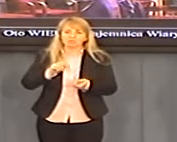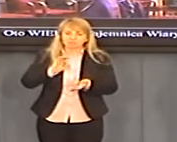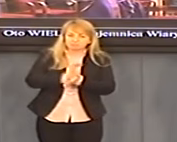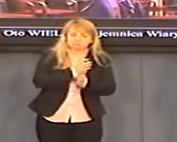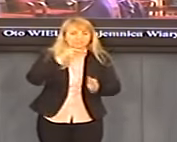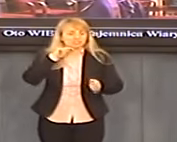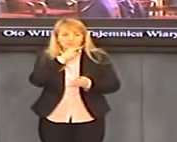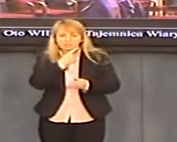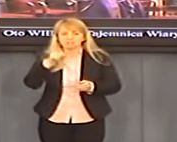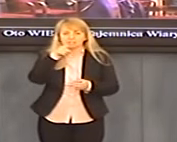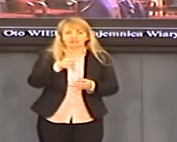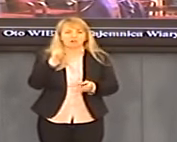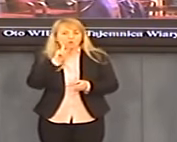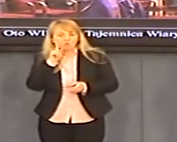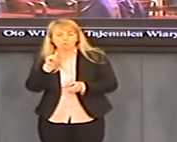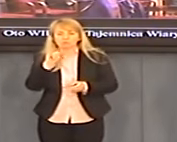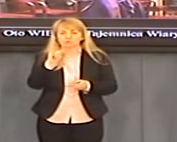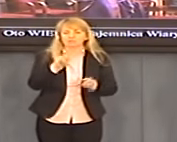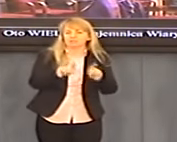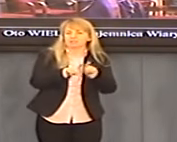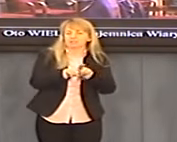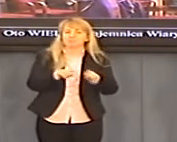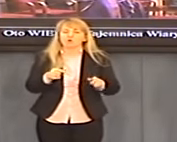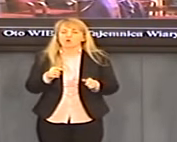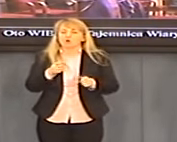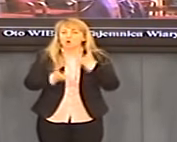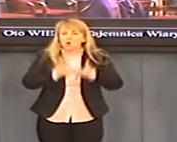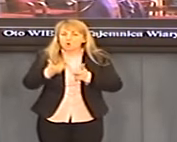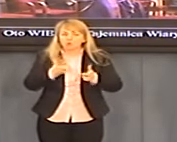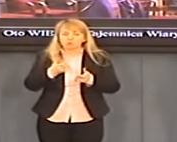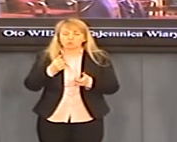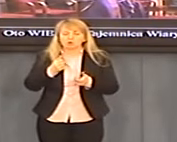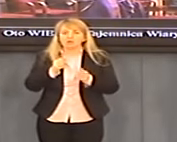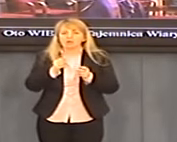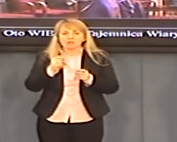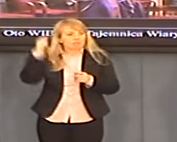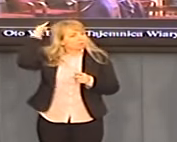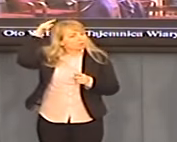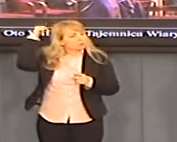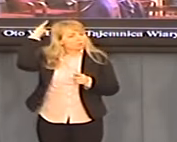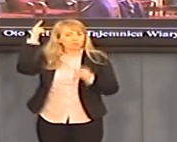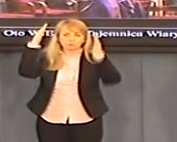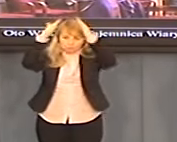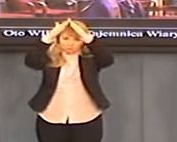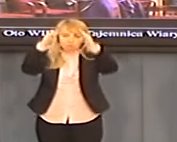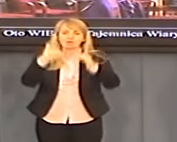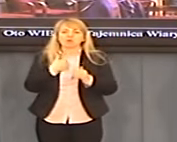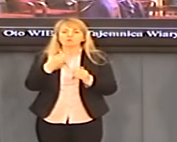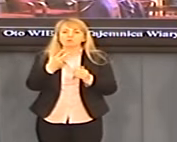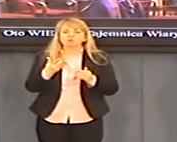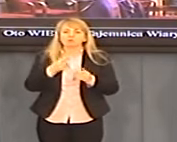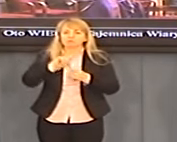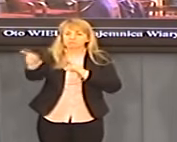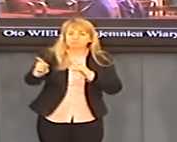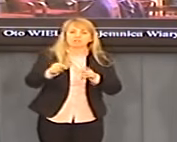ministrantów przez biskupa Sławoja Leszka-Głodzia. Wysyłał on ich po Aktimel, kiedy